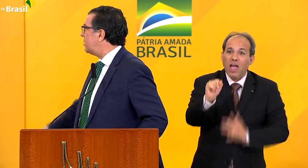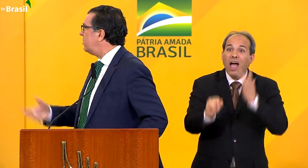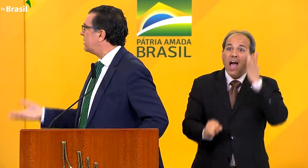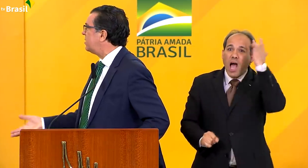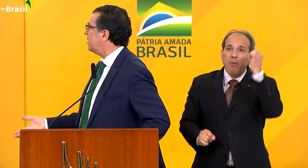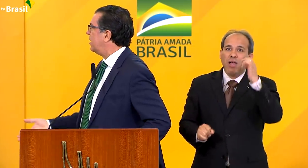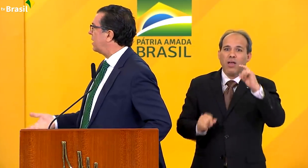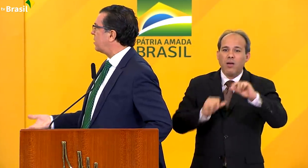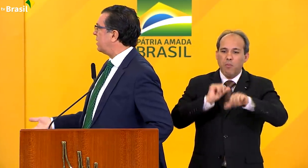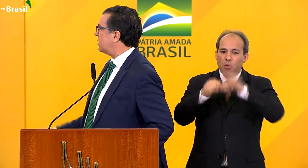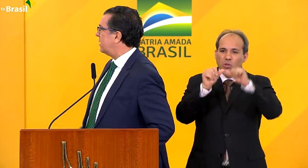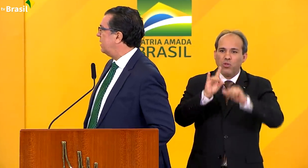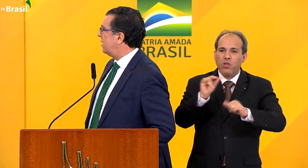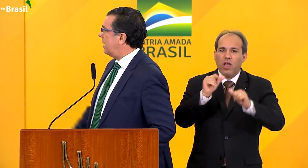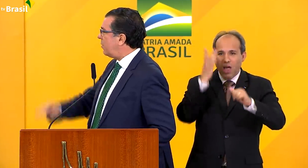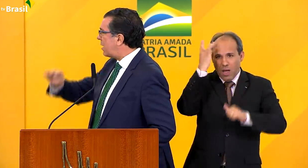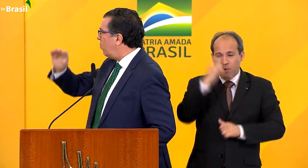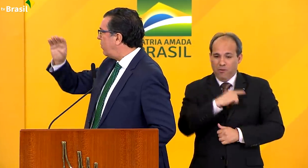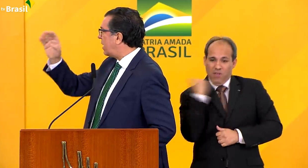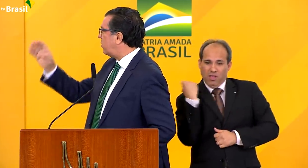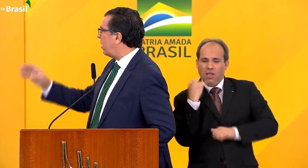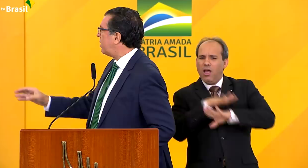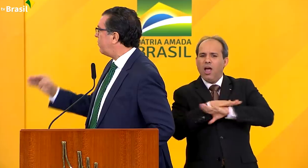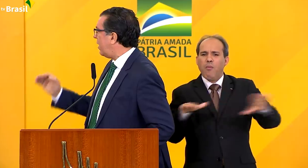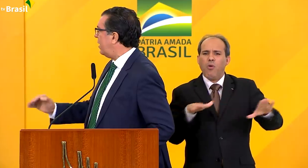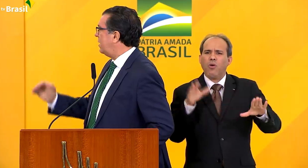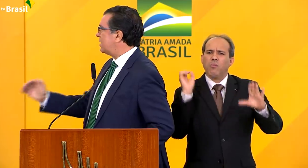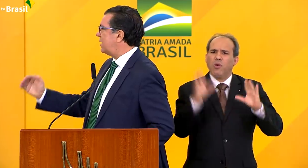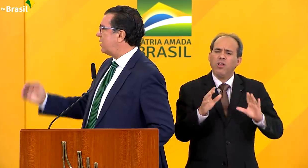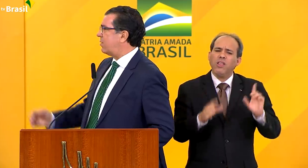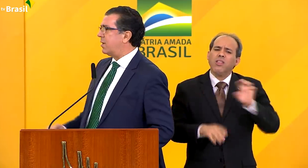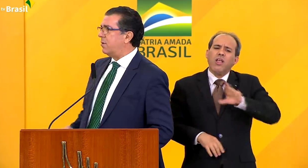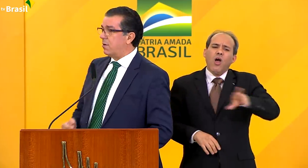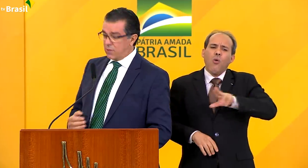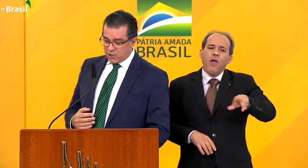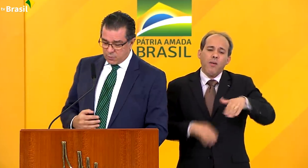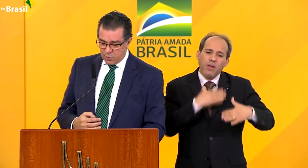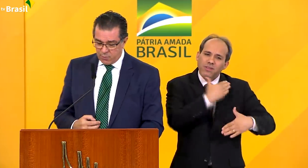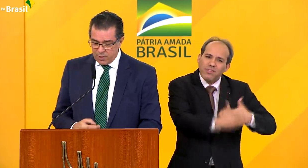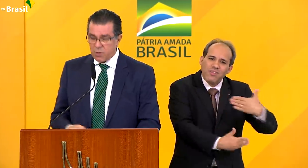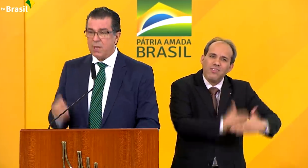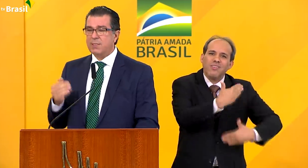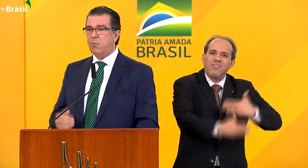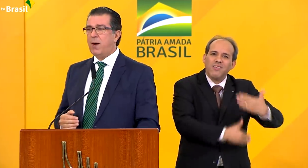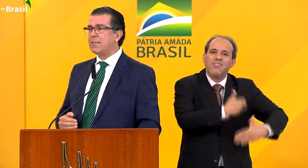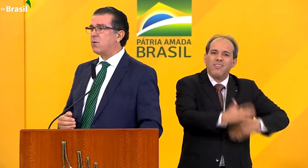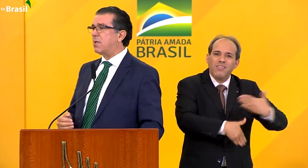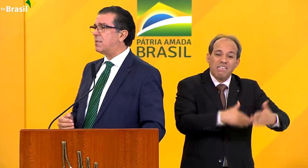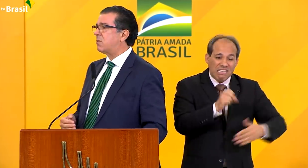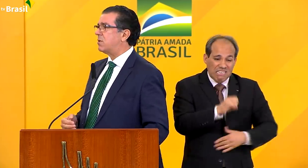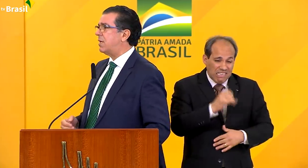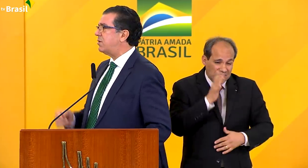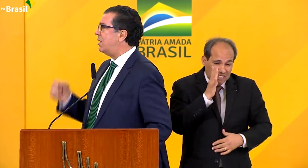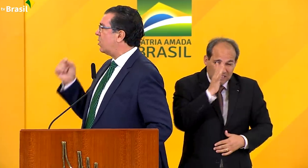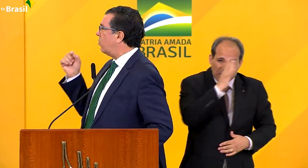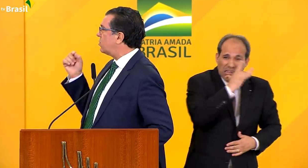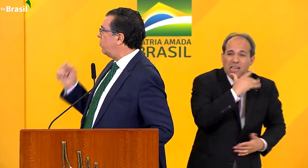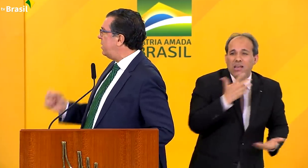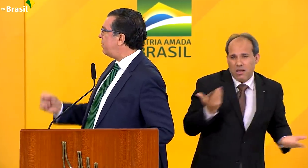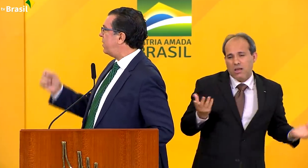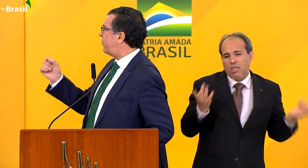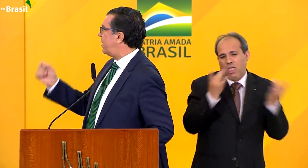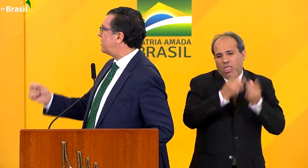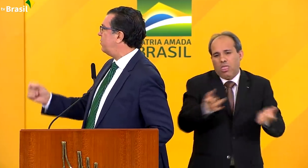cai para zero. Isso não existe na natureza. Ela é uma curva natural que vai se deteriorando. O que a gente propõe é que o Brasil passe a adotar esse conceito de